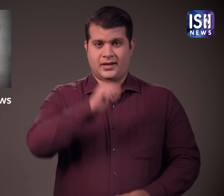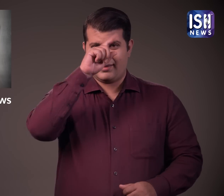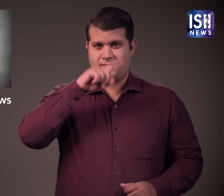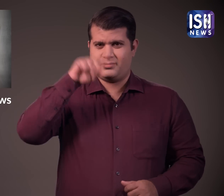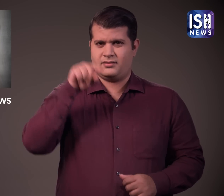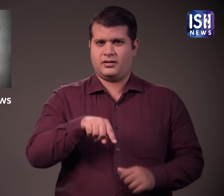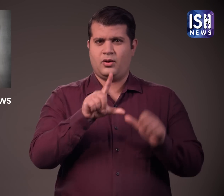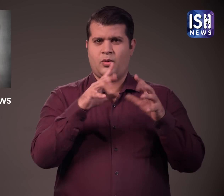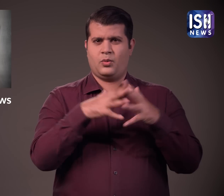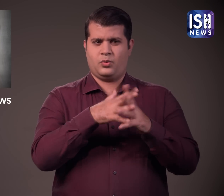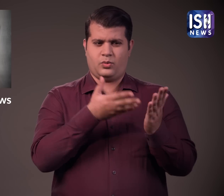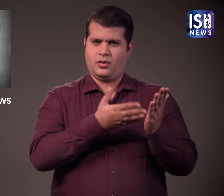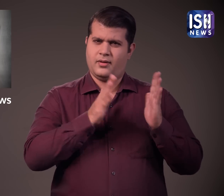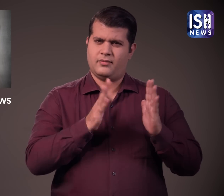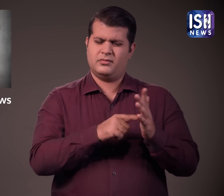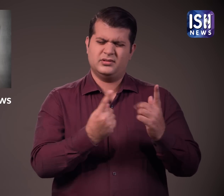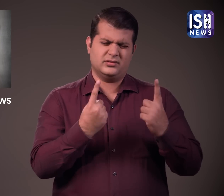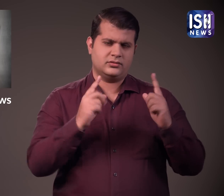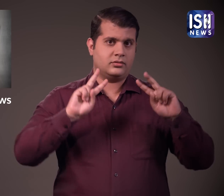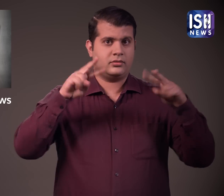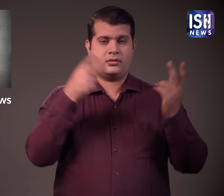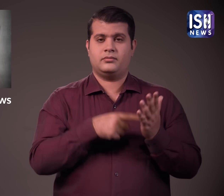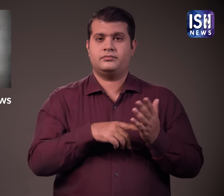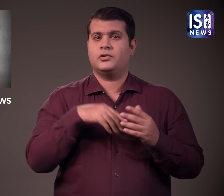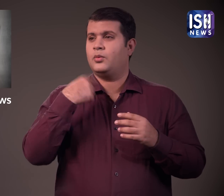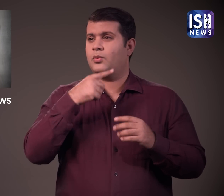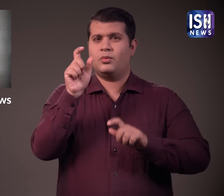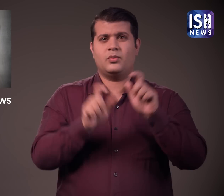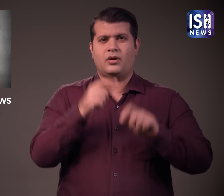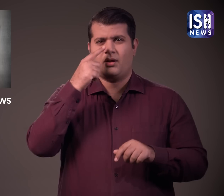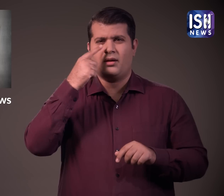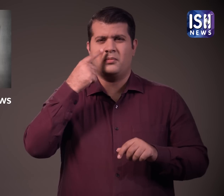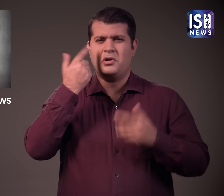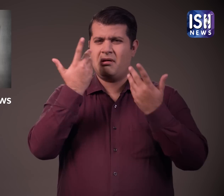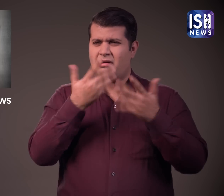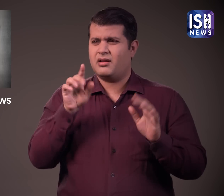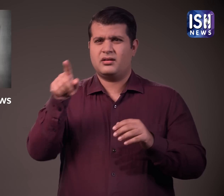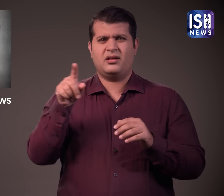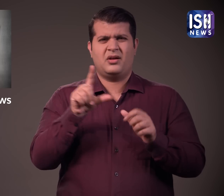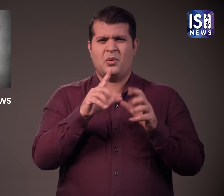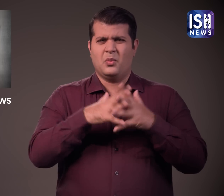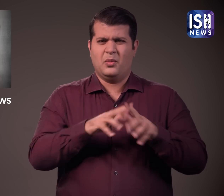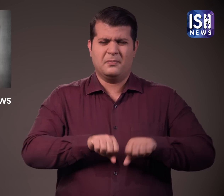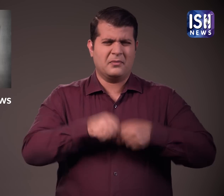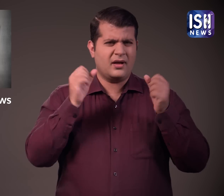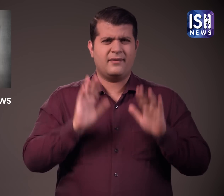भारत में सक्त कानून है, चाहे वह पुरुष हो या महिला, यदि वेहत्या, बलातकार, धन-शोधन या किसी भी प्रकार के